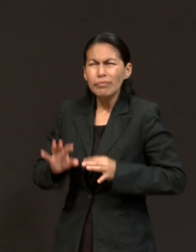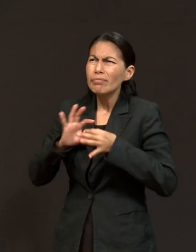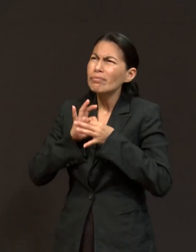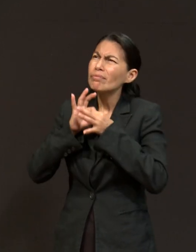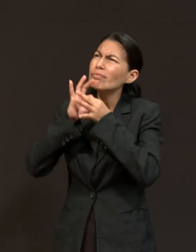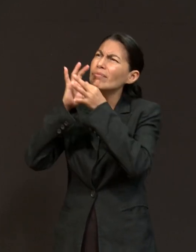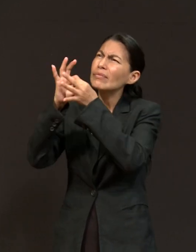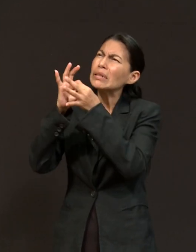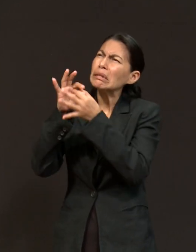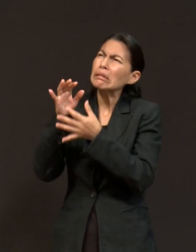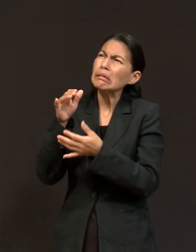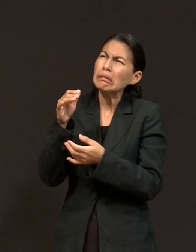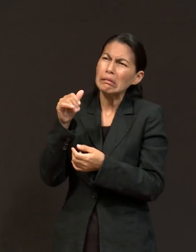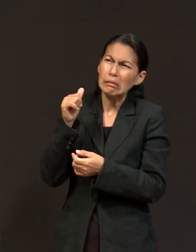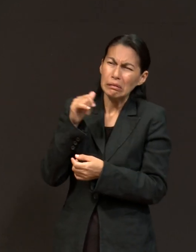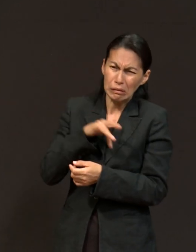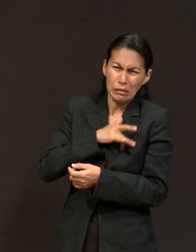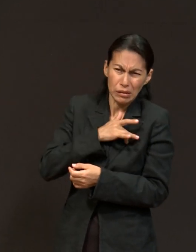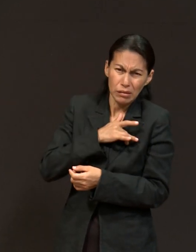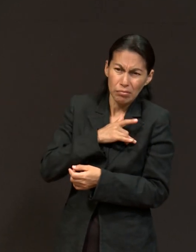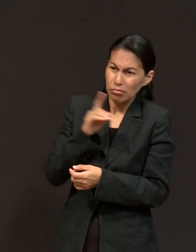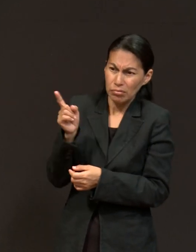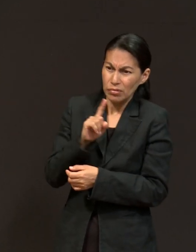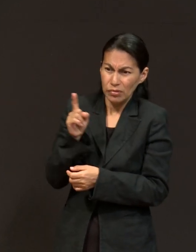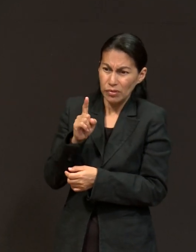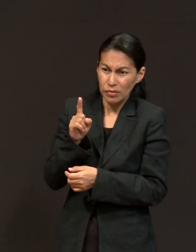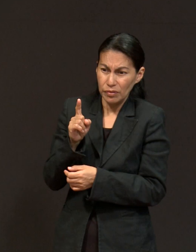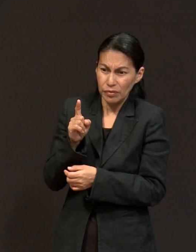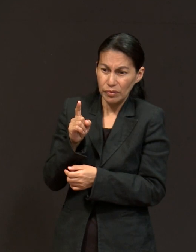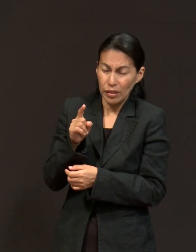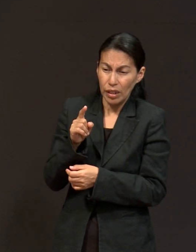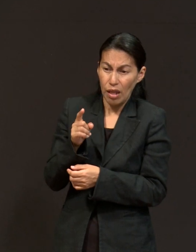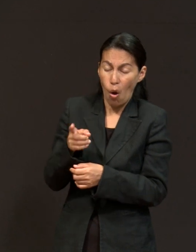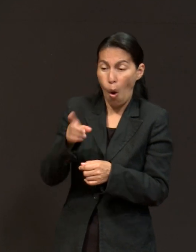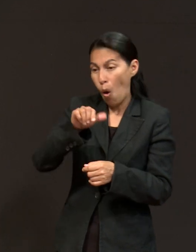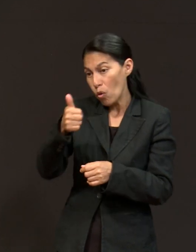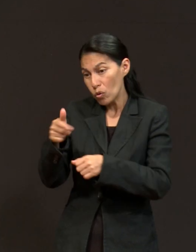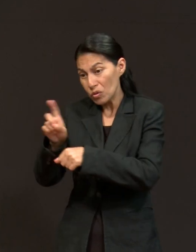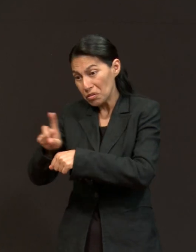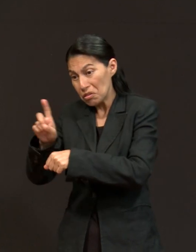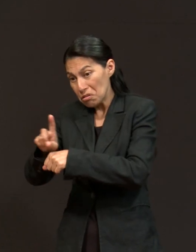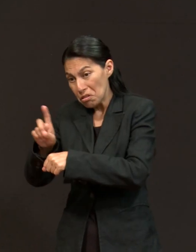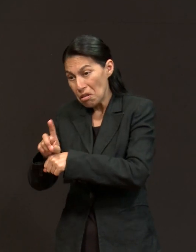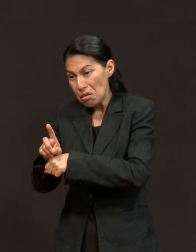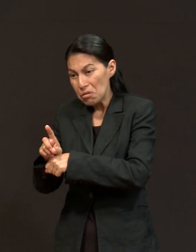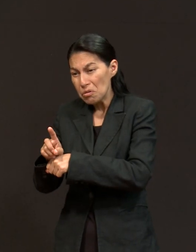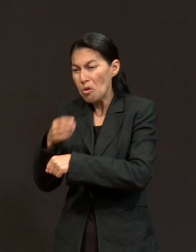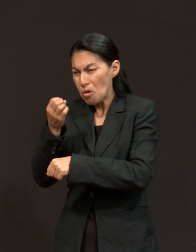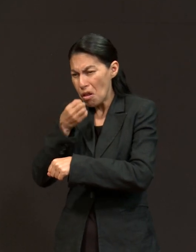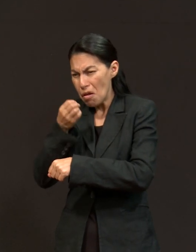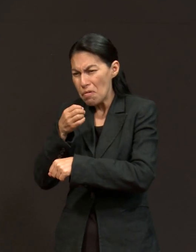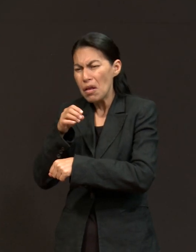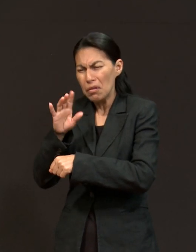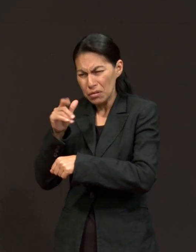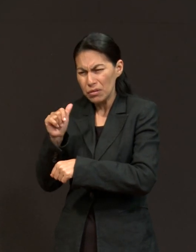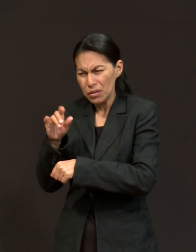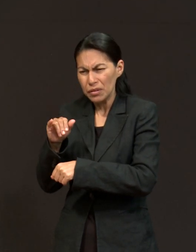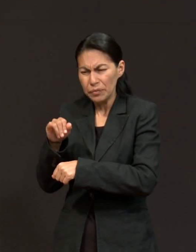compañerismo que normalmente sentía después de la oración. O sea, ese día fue diferente a otros días cuando tú